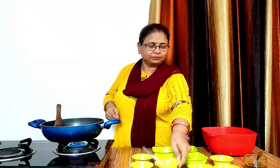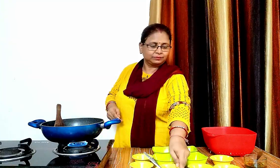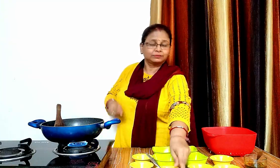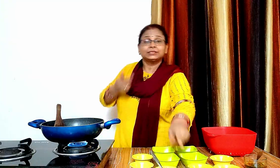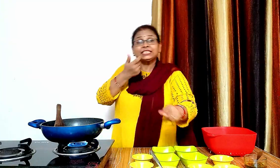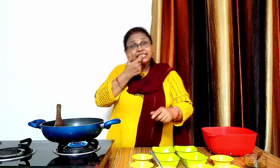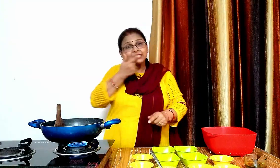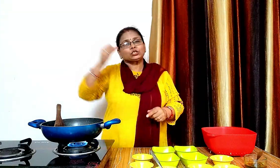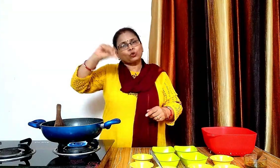विनेगर